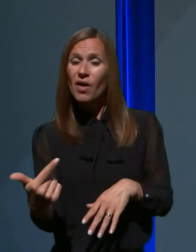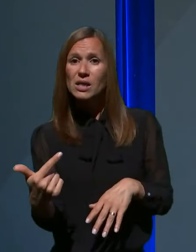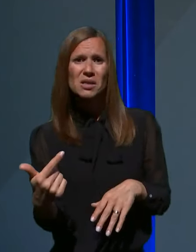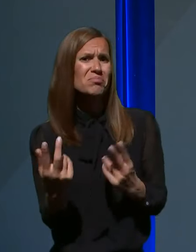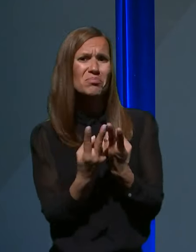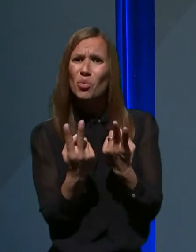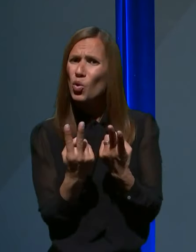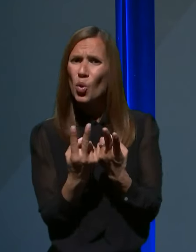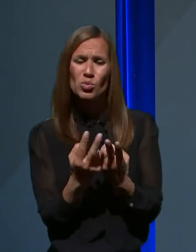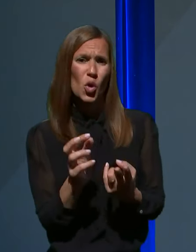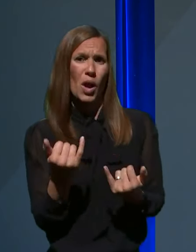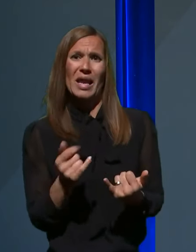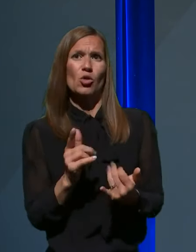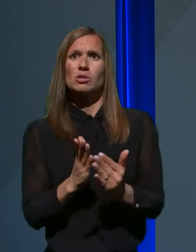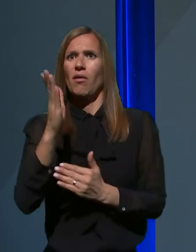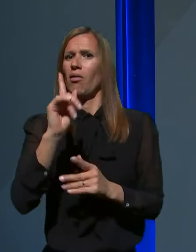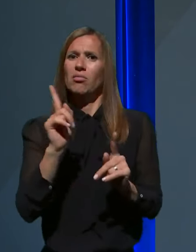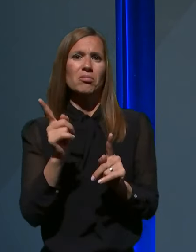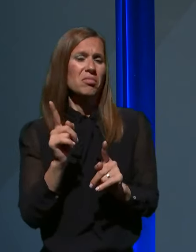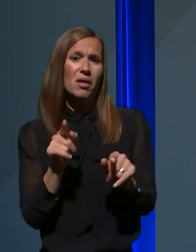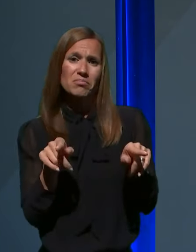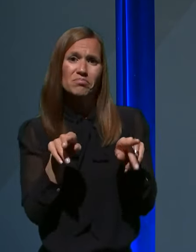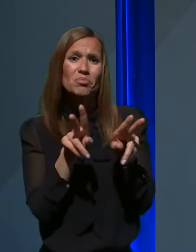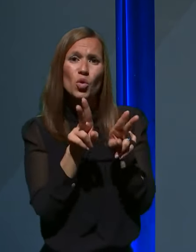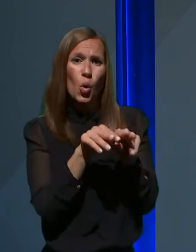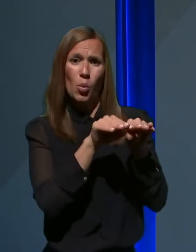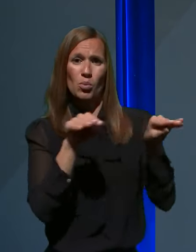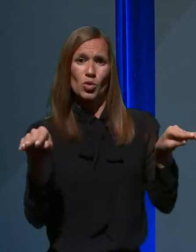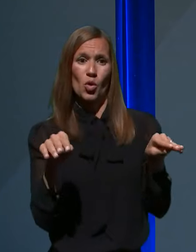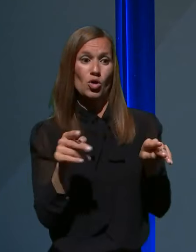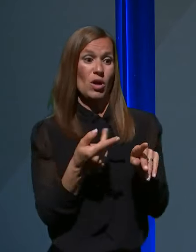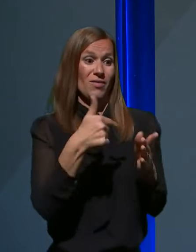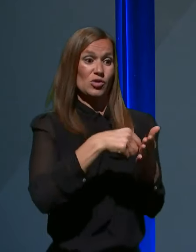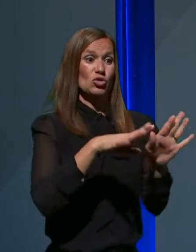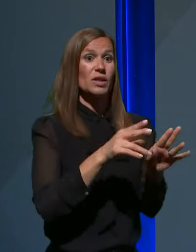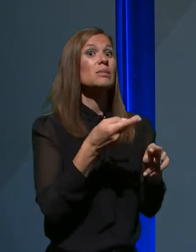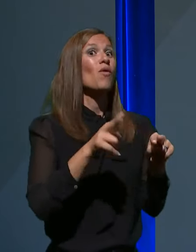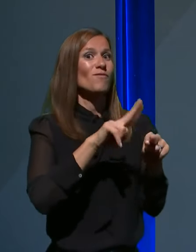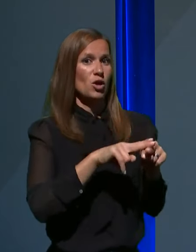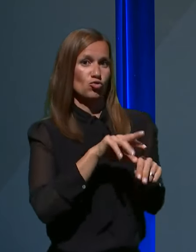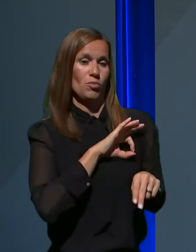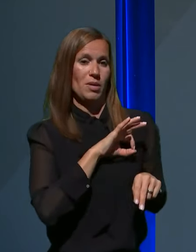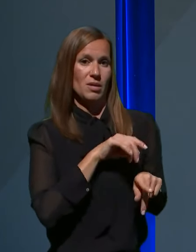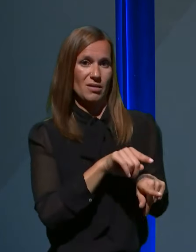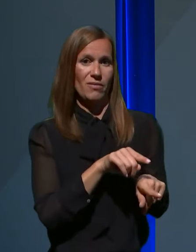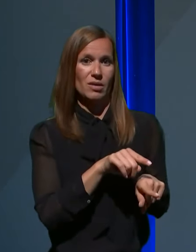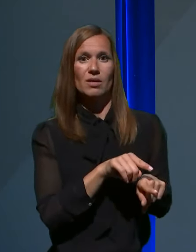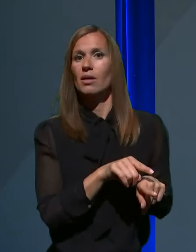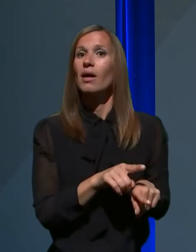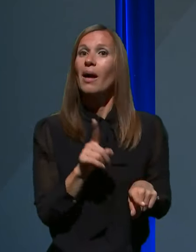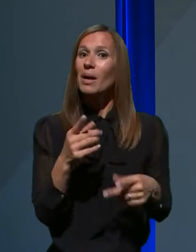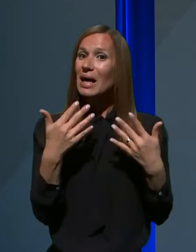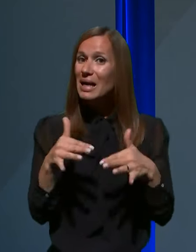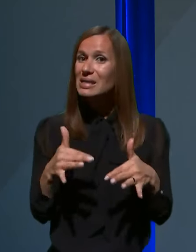2018 in 2019. Celo v lanskem letu je bilo več umrlih. Zdaj, razlage strokovne